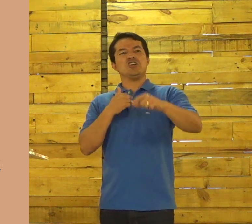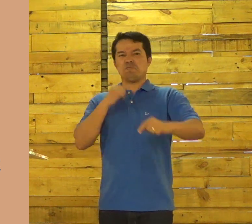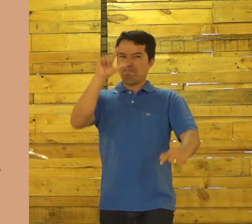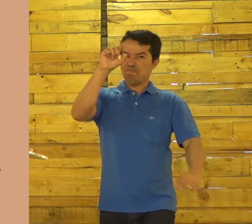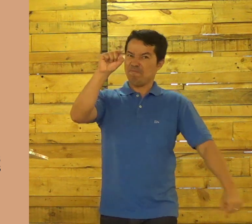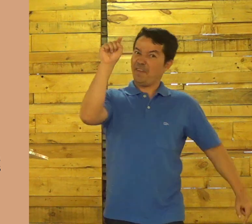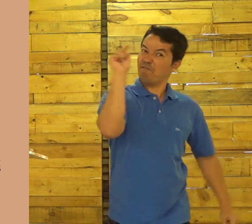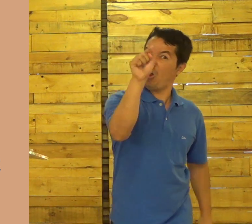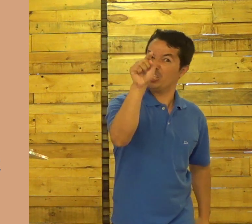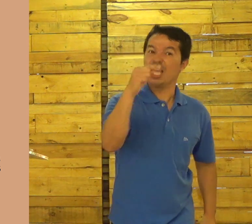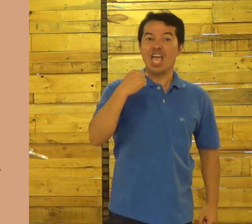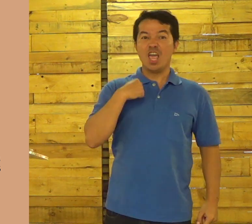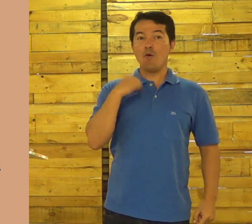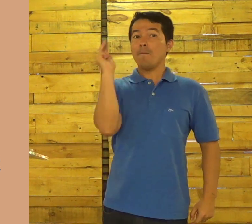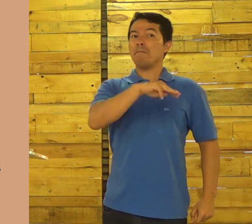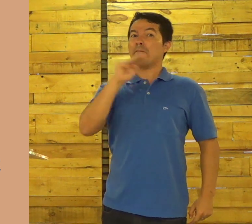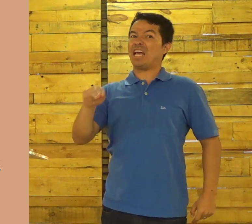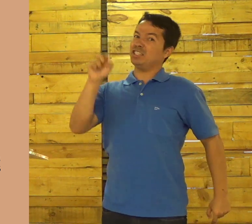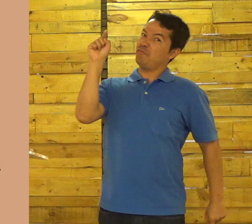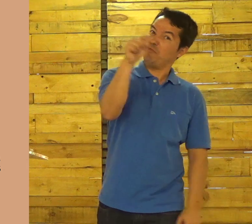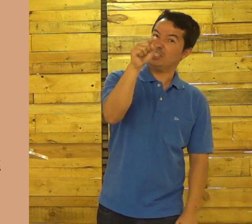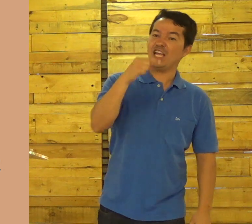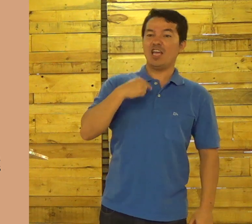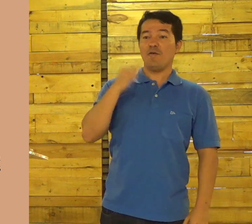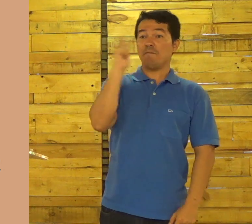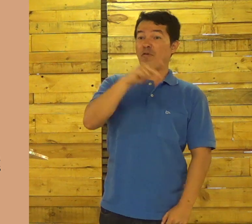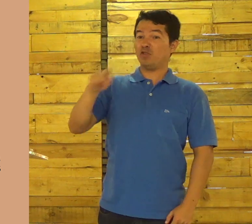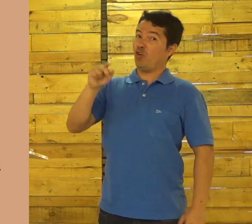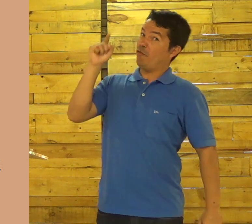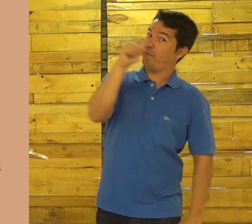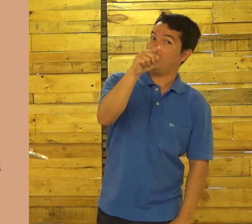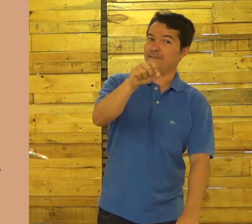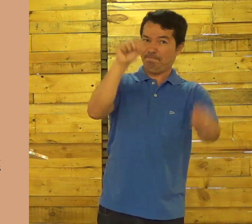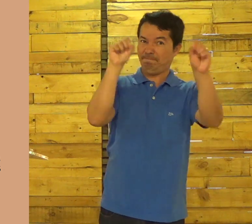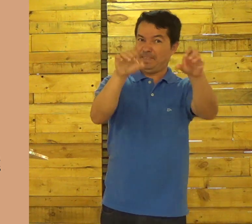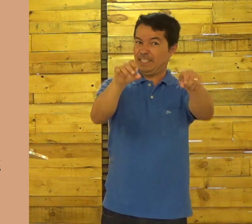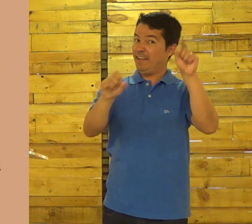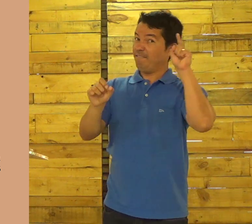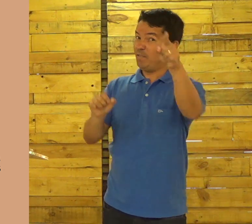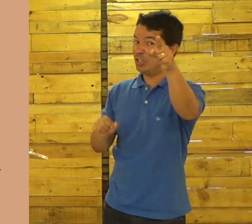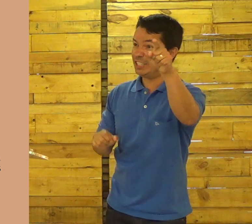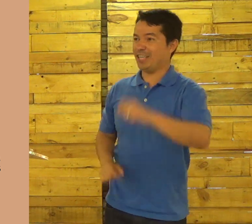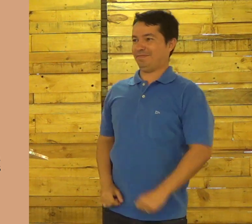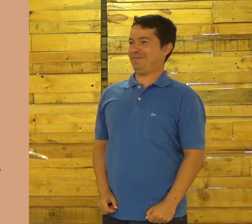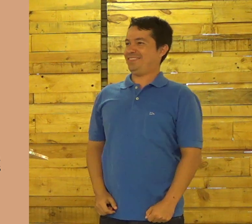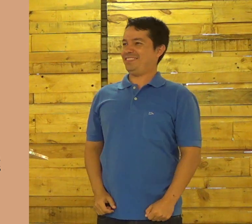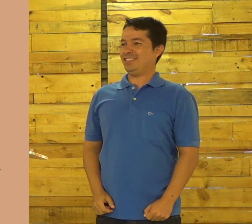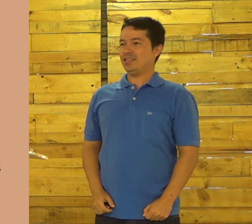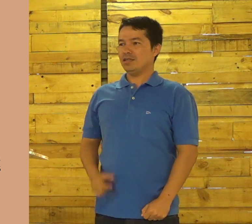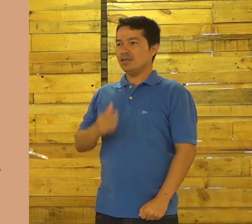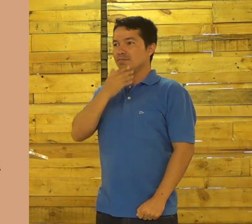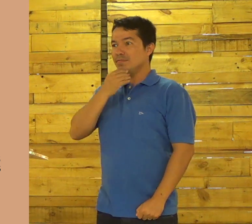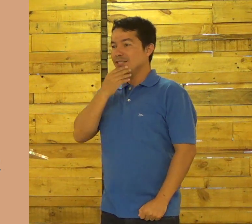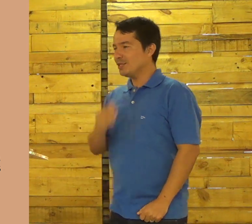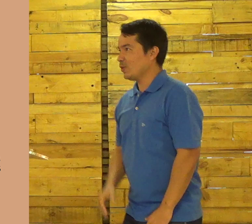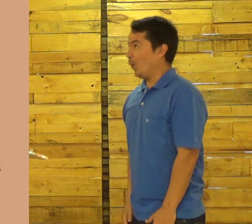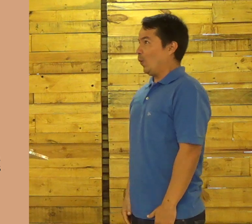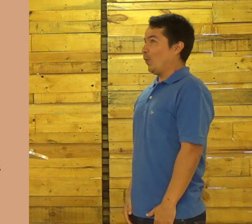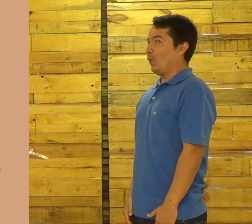então, era aprovado. Ok, eu escolho você para eu ensinar, para eu ser o seu mestre.